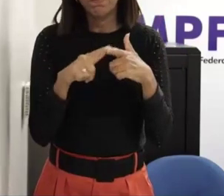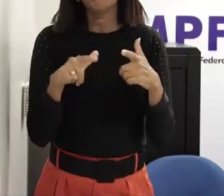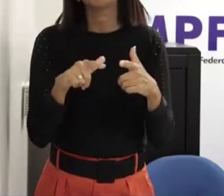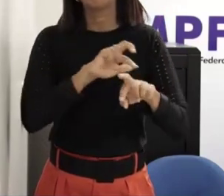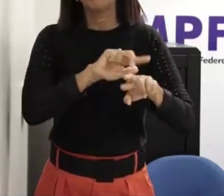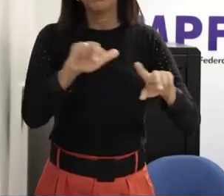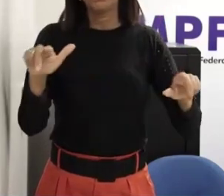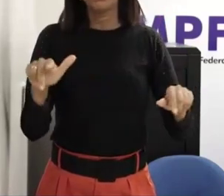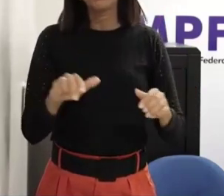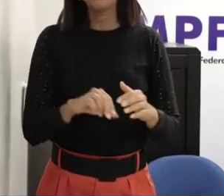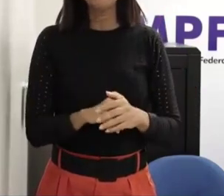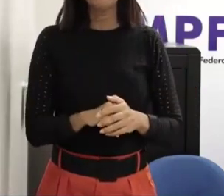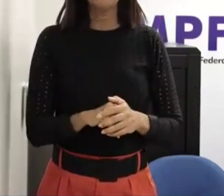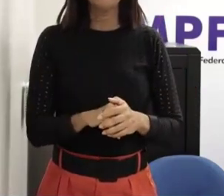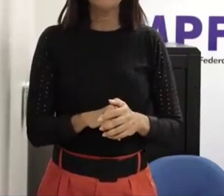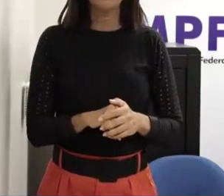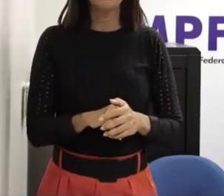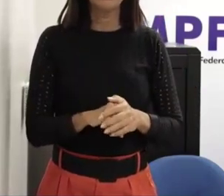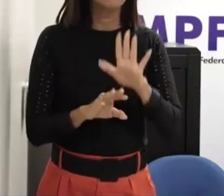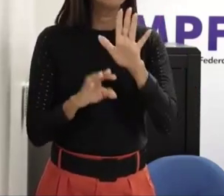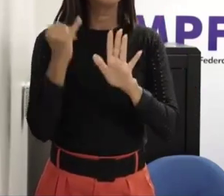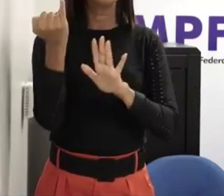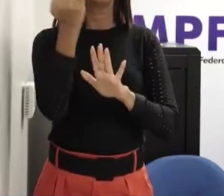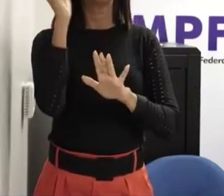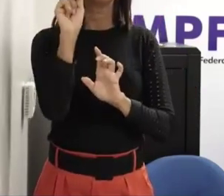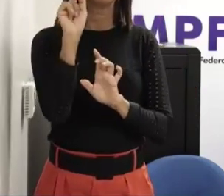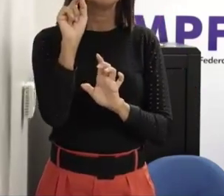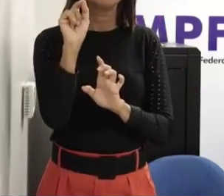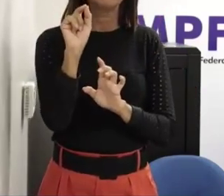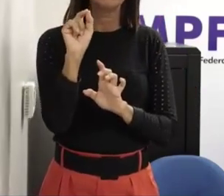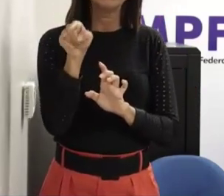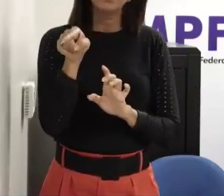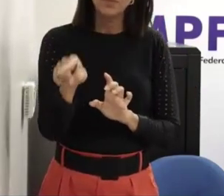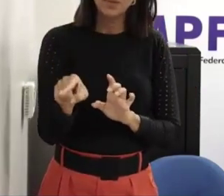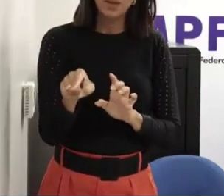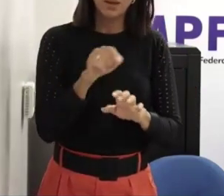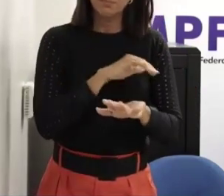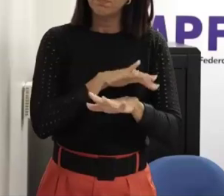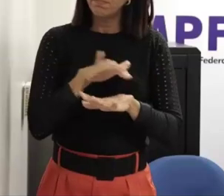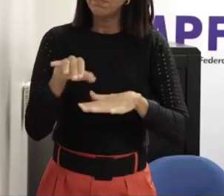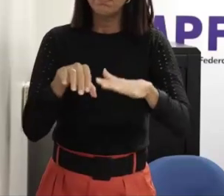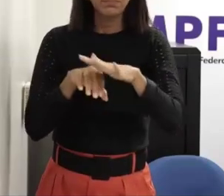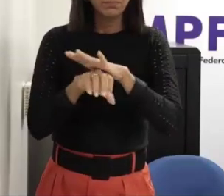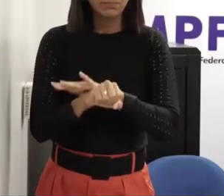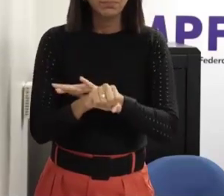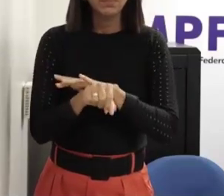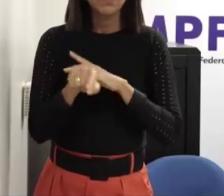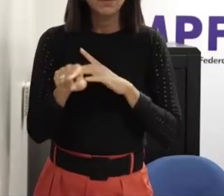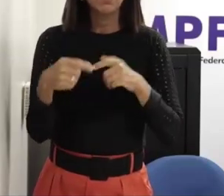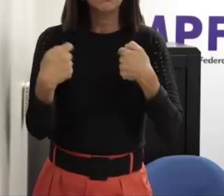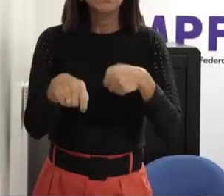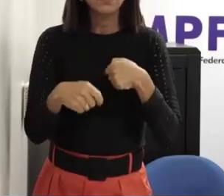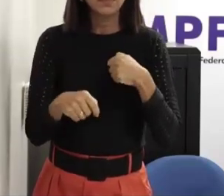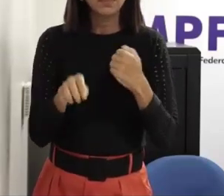importantes de quando há um abuso seja virtual ou real é um espaço pra conversa pra vítima né pra